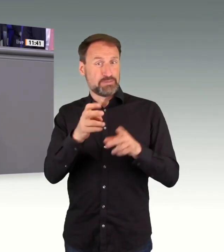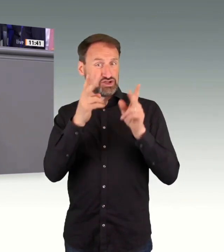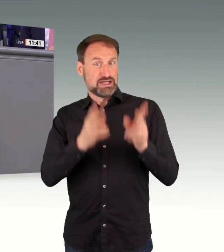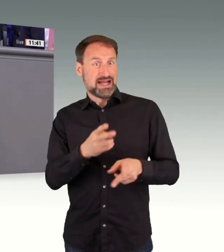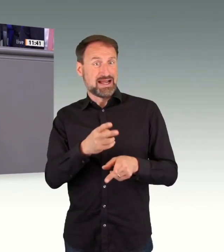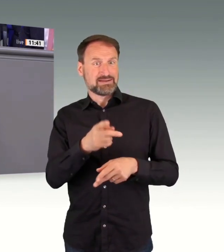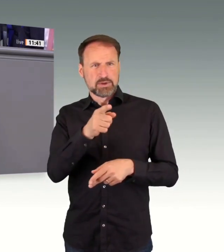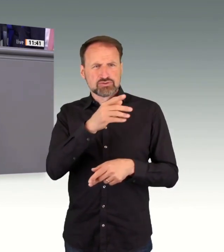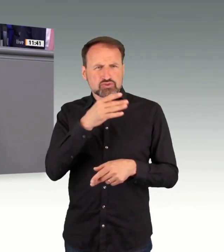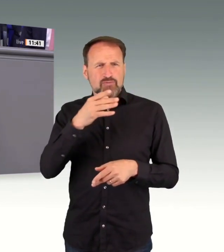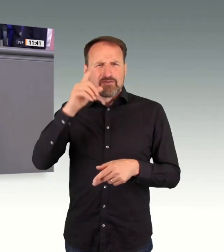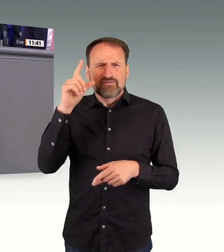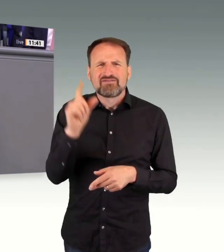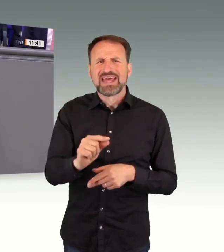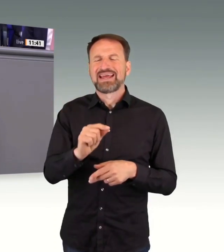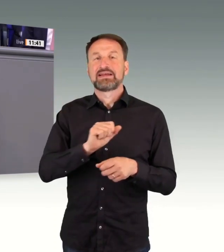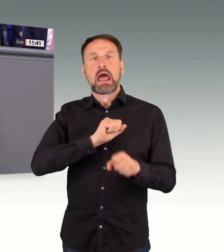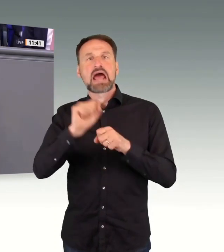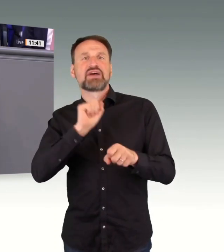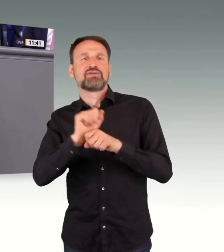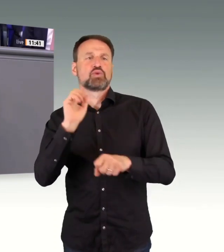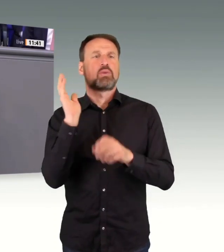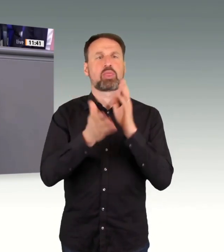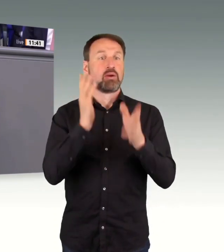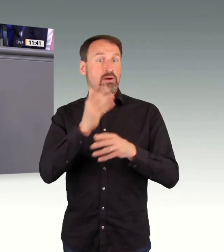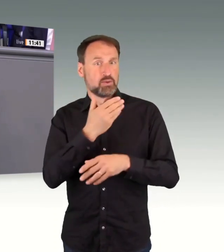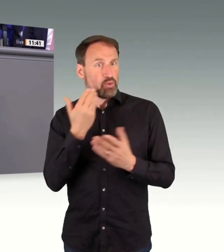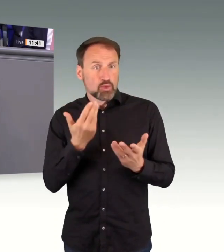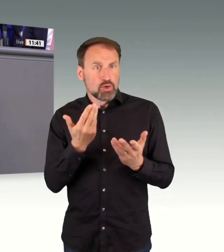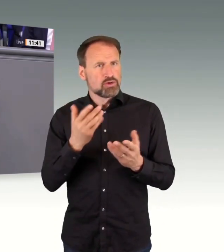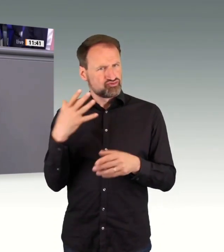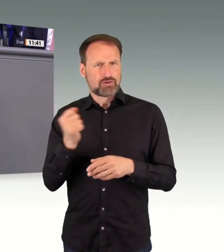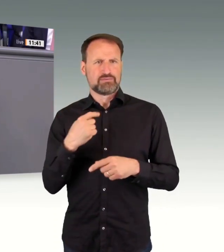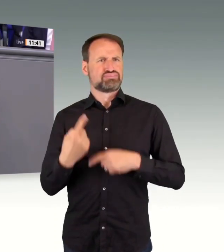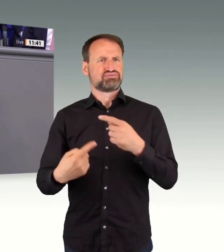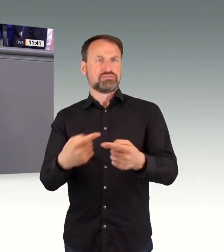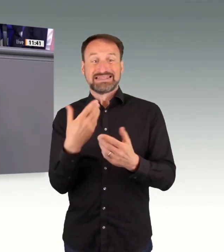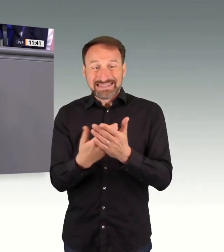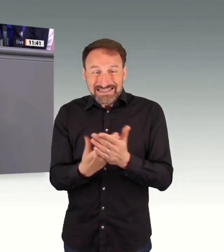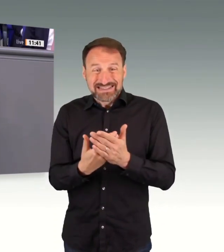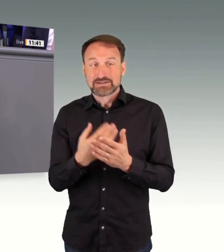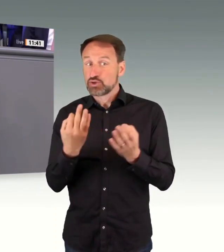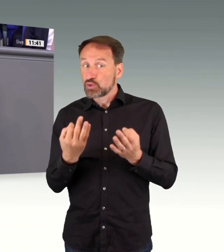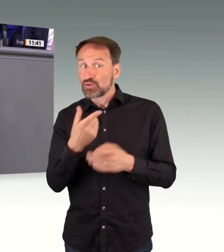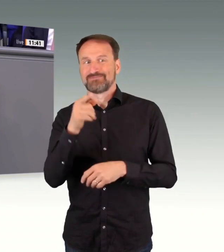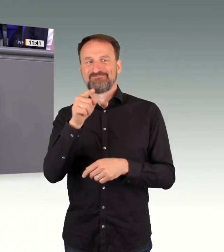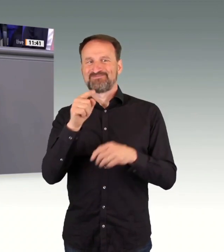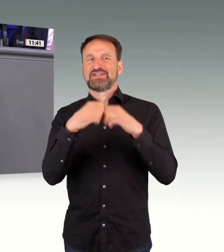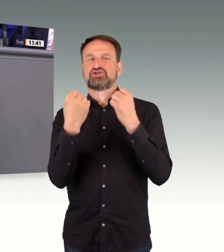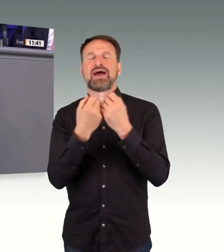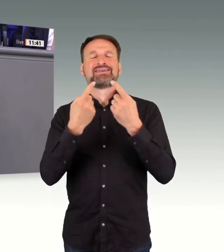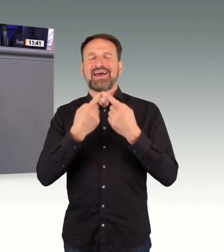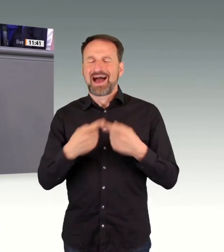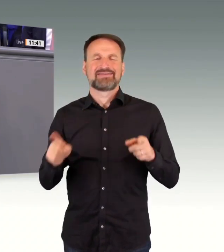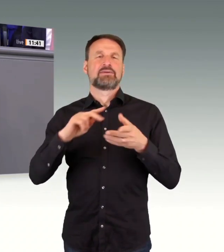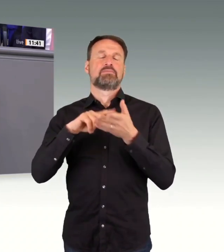Koalitionsvertrages, richtig gute Ideen, wie man das machen kann. Durch mehr Digitalisierung, die Kartierungsdaten sind schon genannt worden, durch